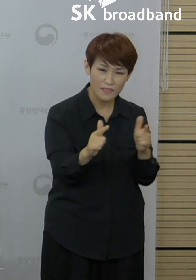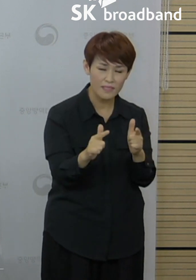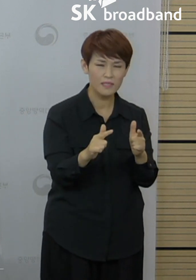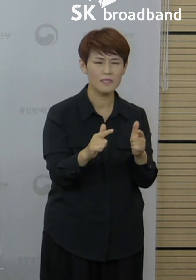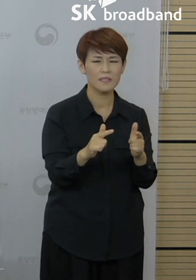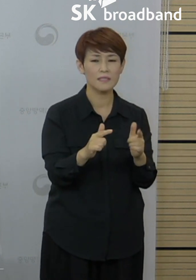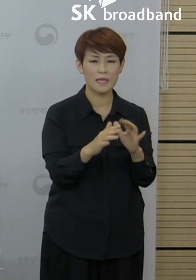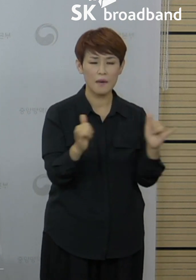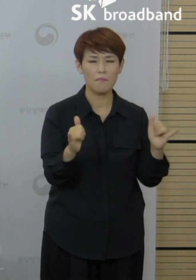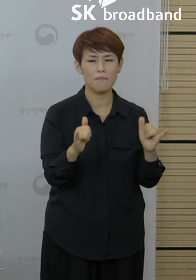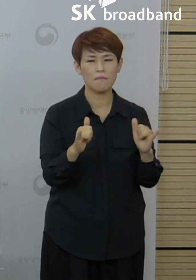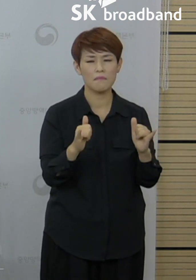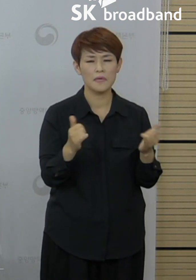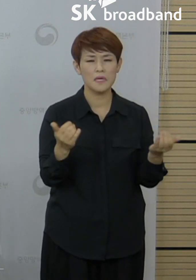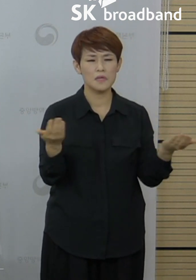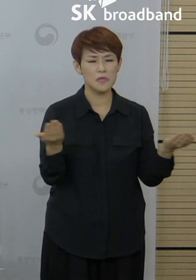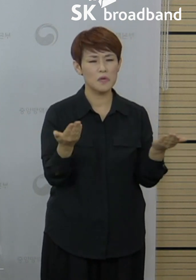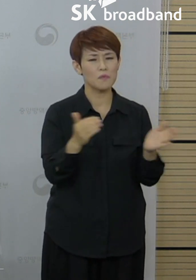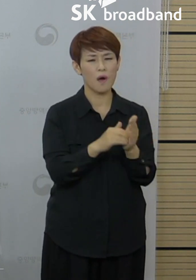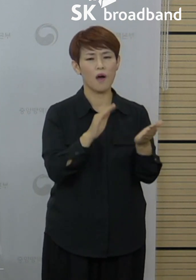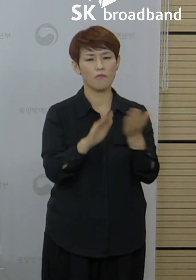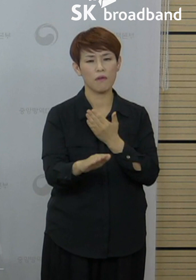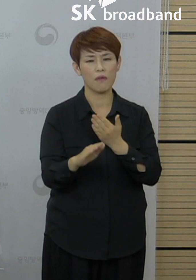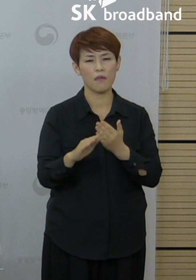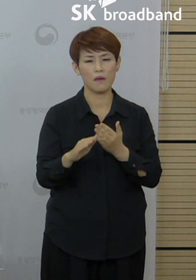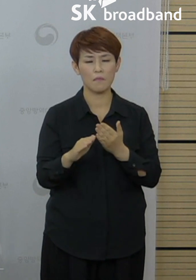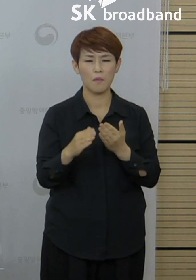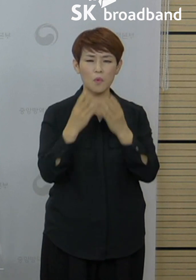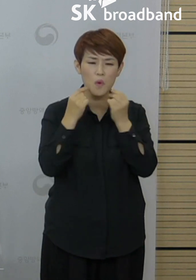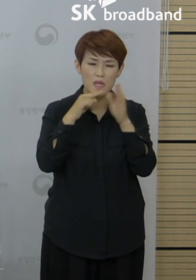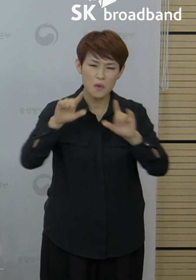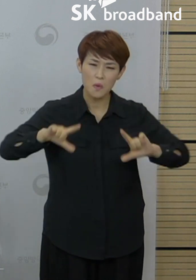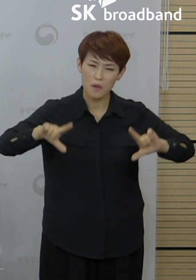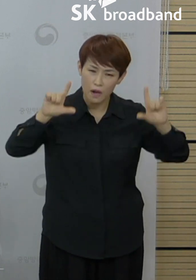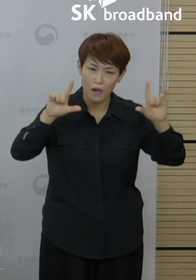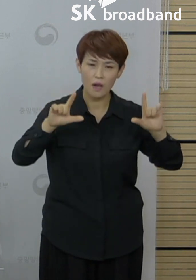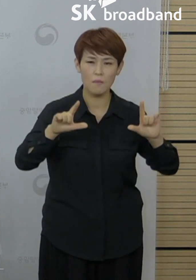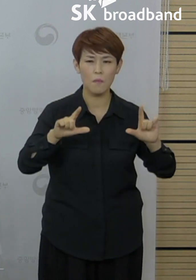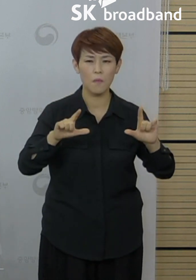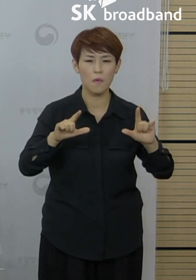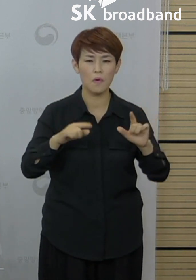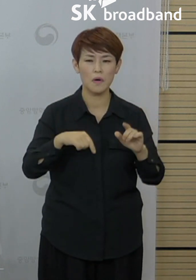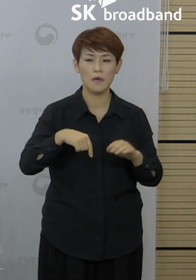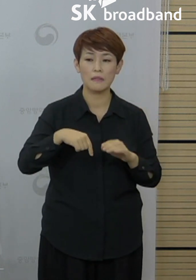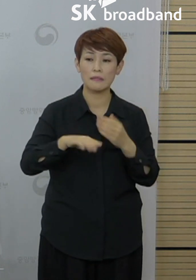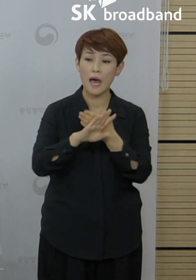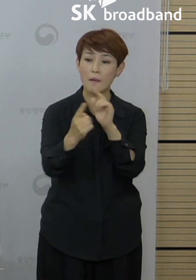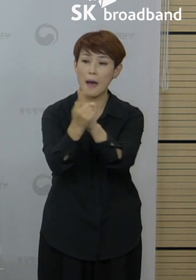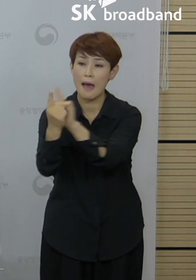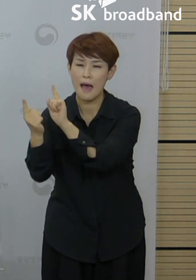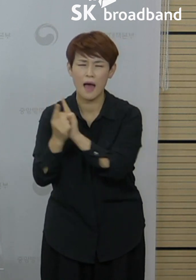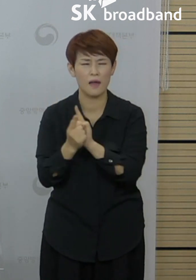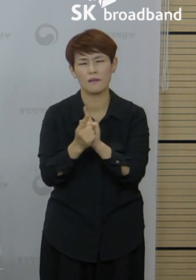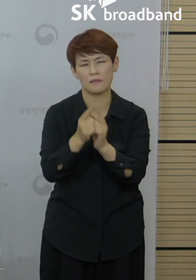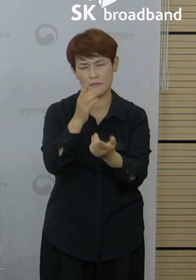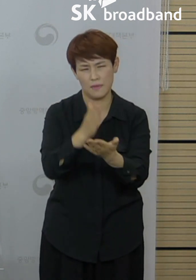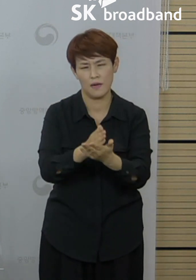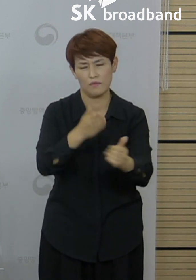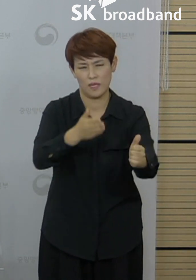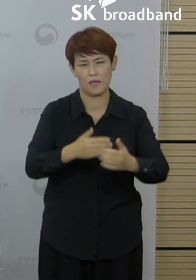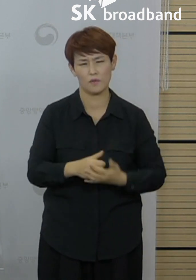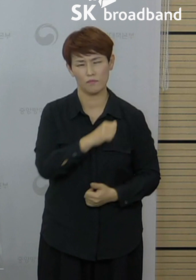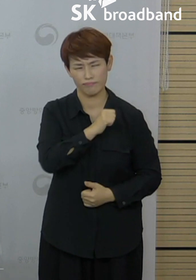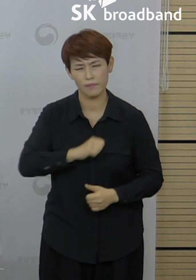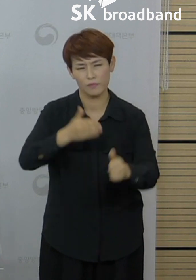사적인 대면 모임 참석을 자제해 주실 것을 요청을 드리겠습니다. 또한